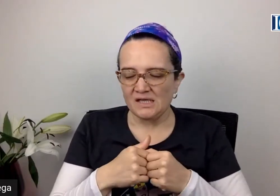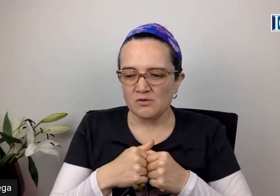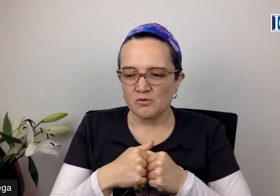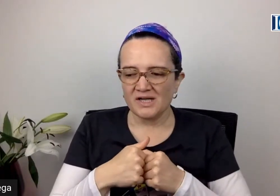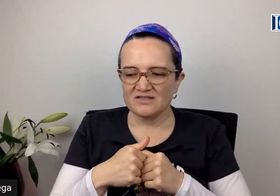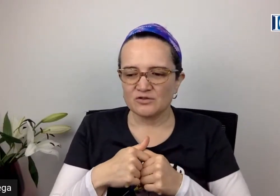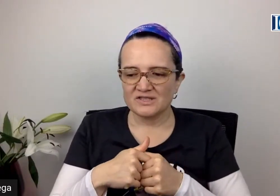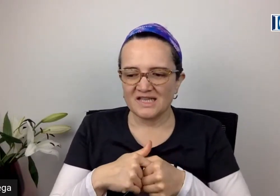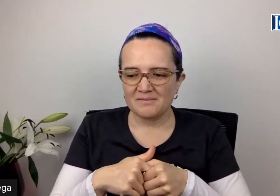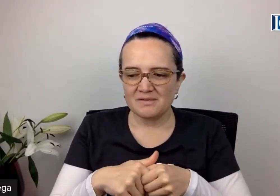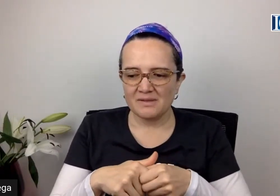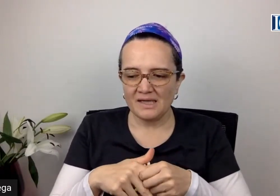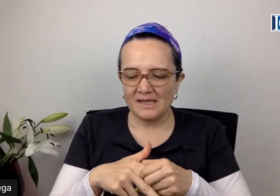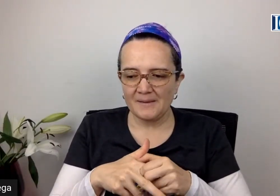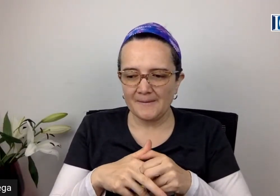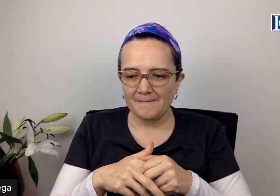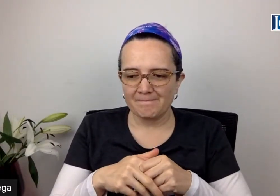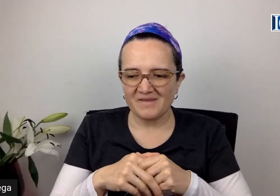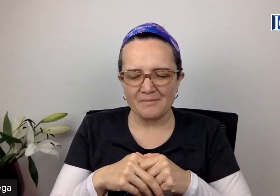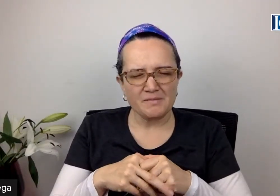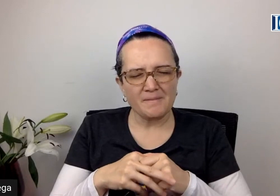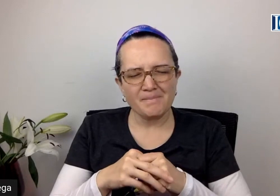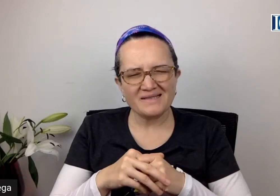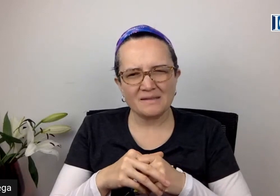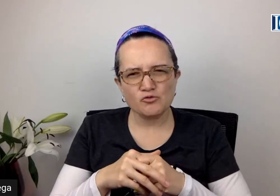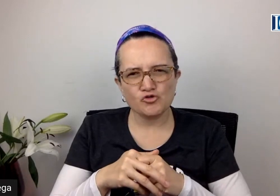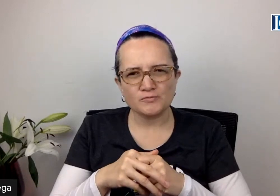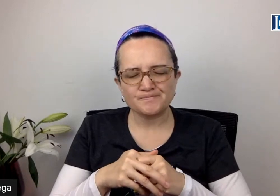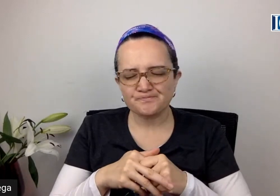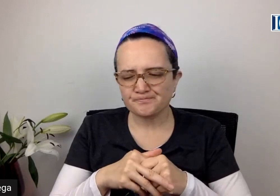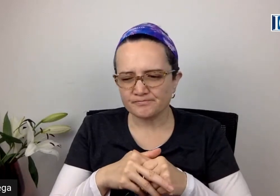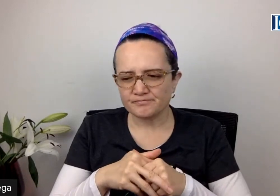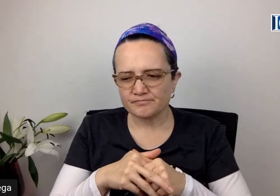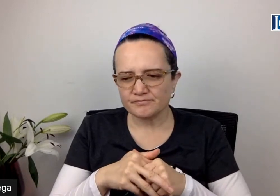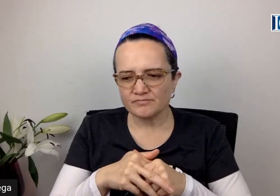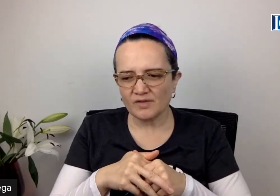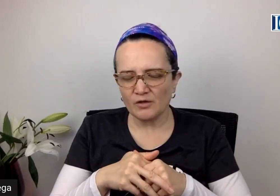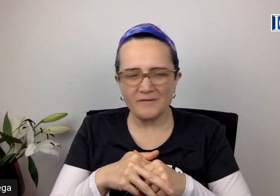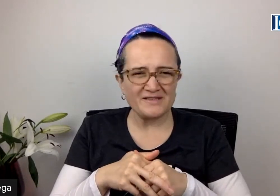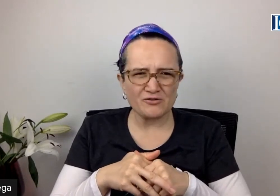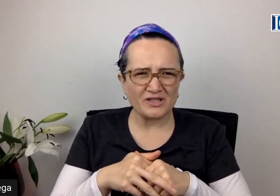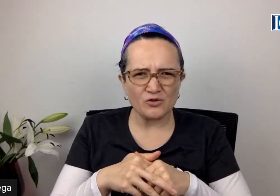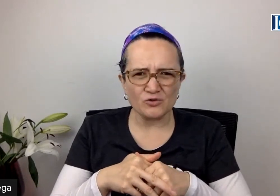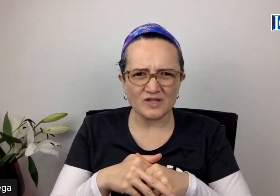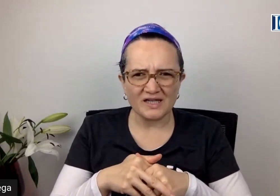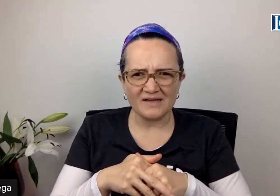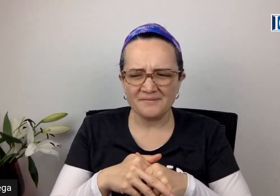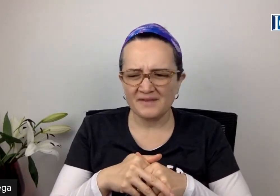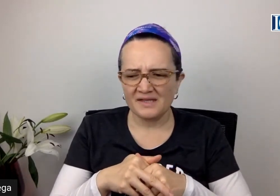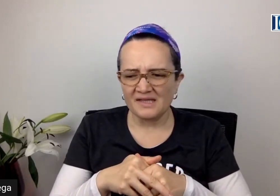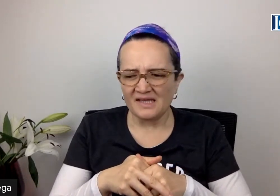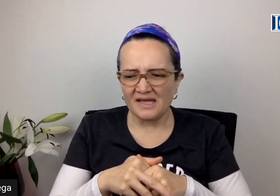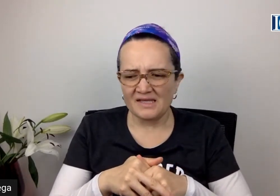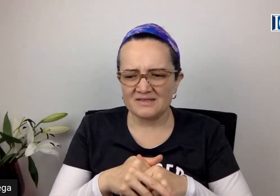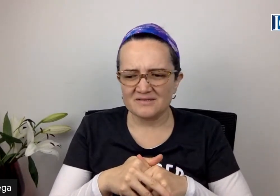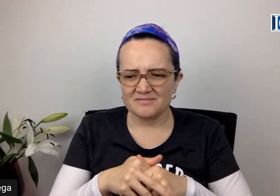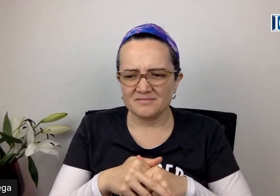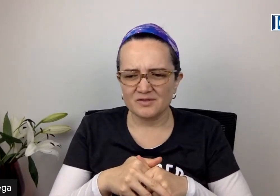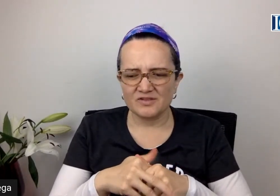Una de las cosas que a mí me impacta mucho, y obviamente yo creo que a todos acá, es el